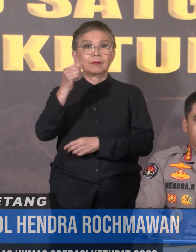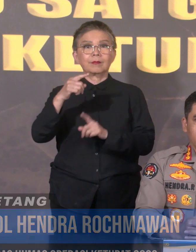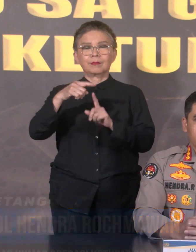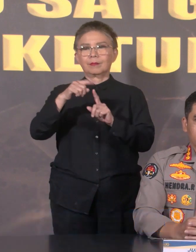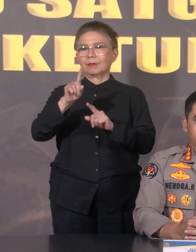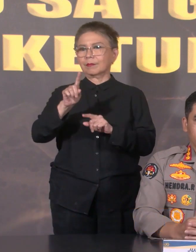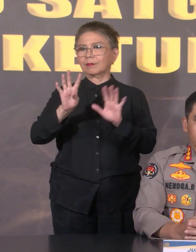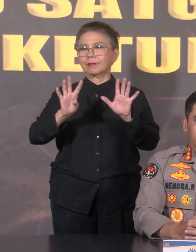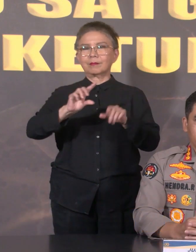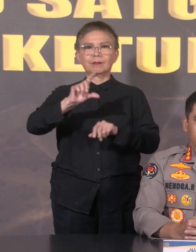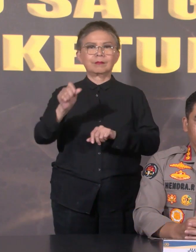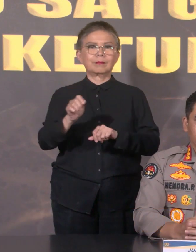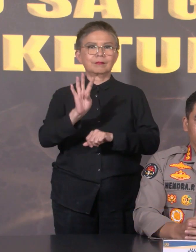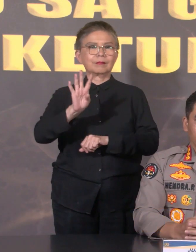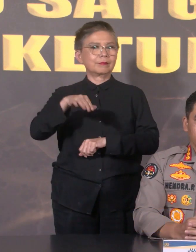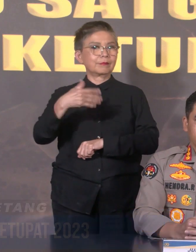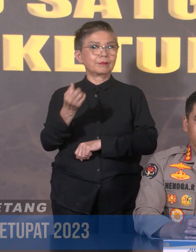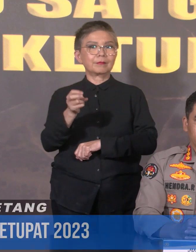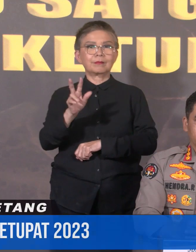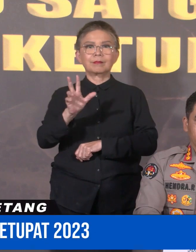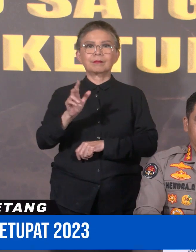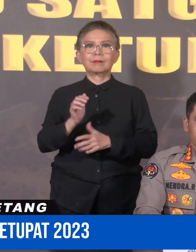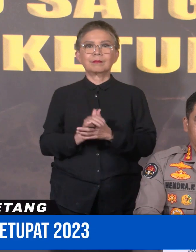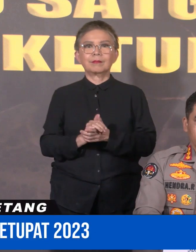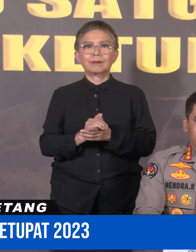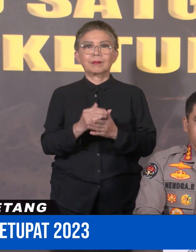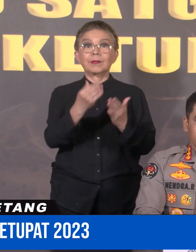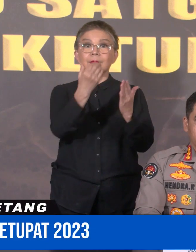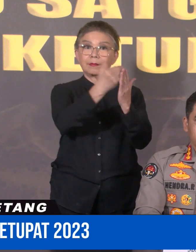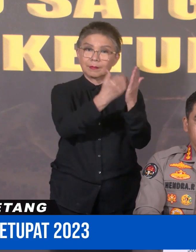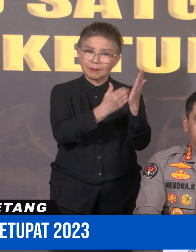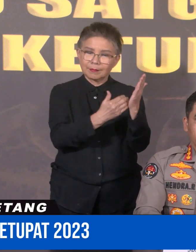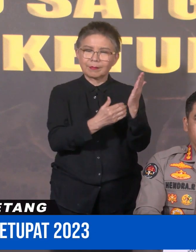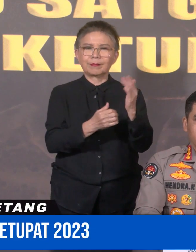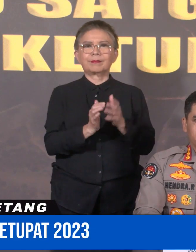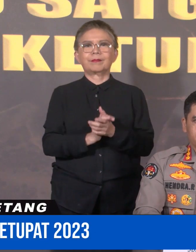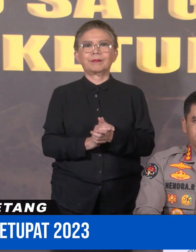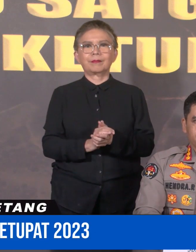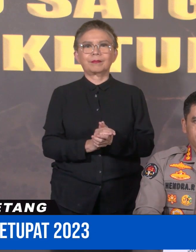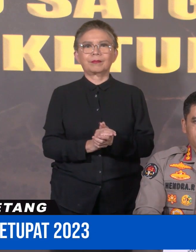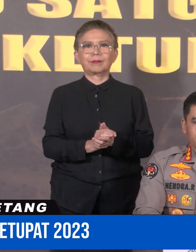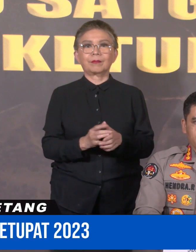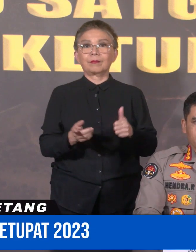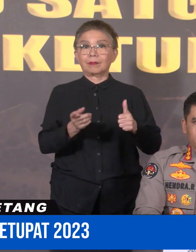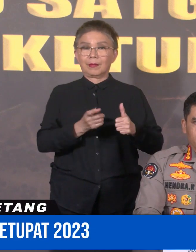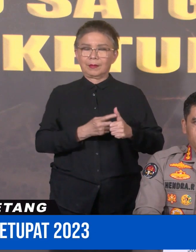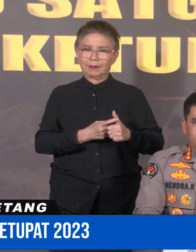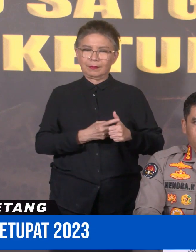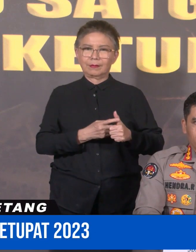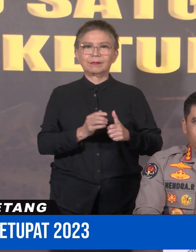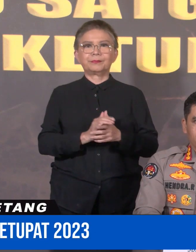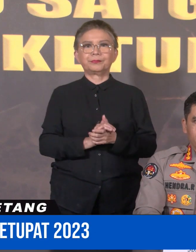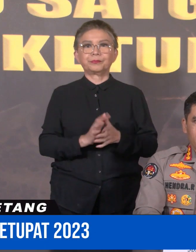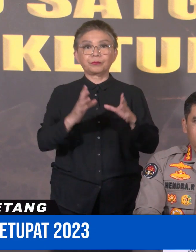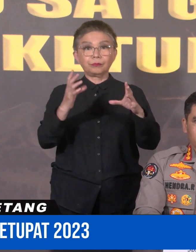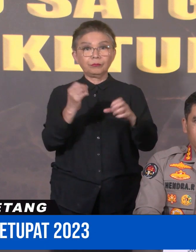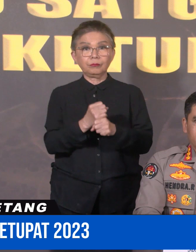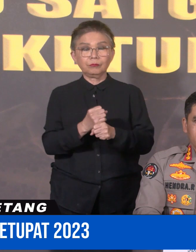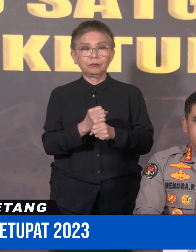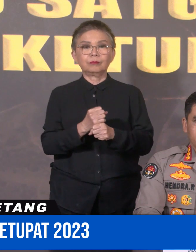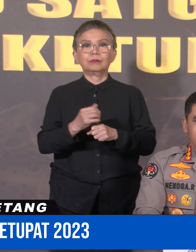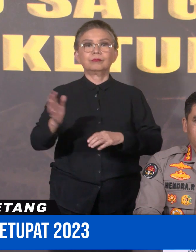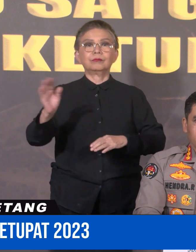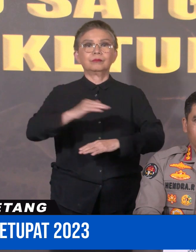Rabu tanggal 19 April 2023 Dengan rincian sebagai berikut Volume